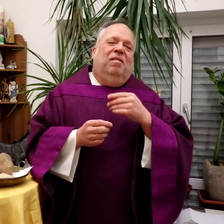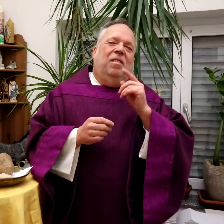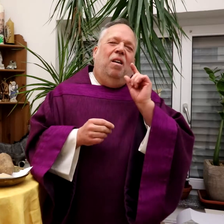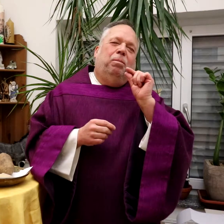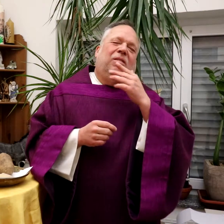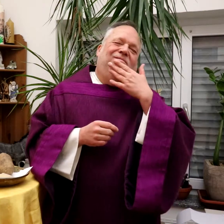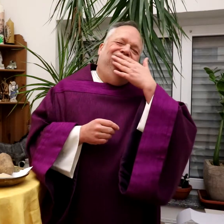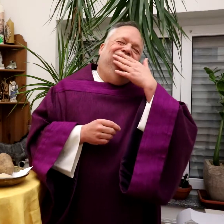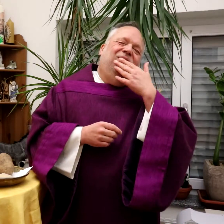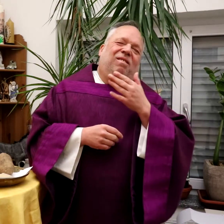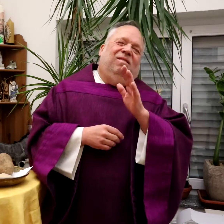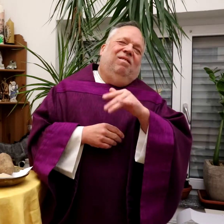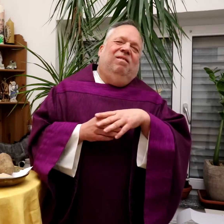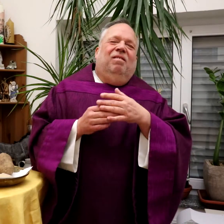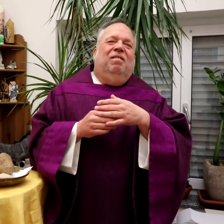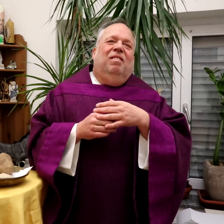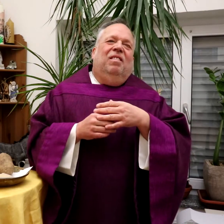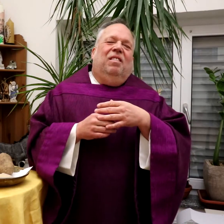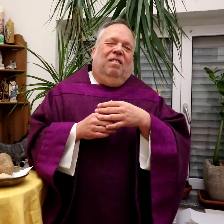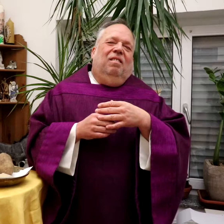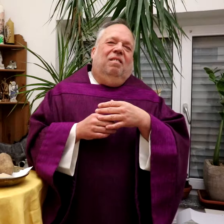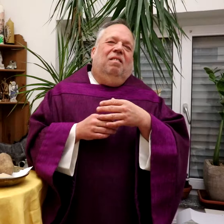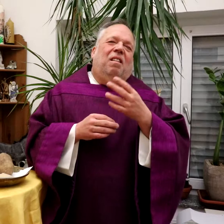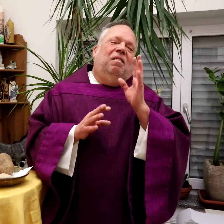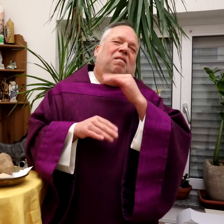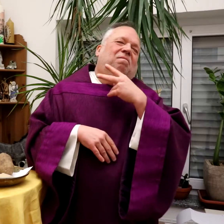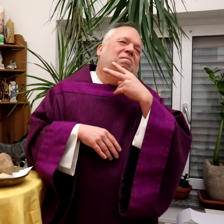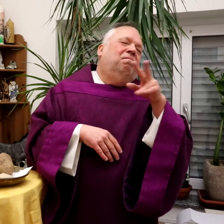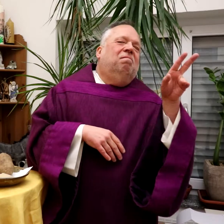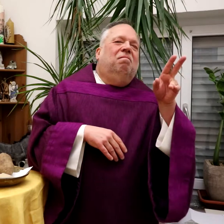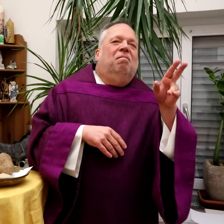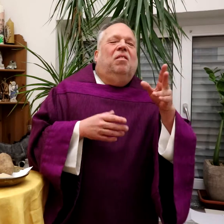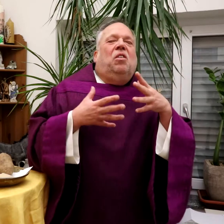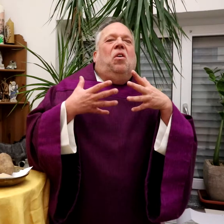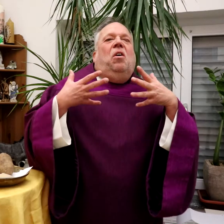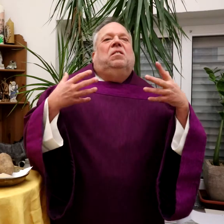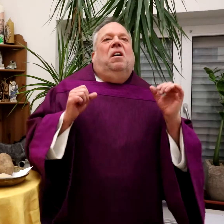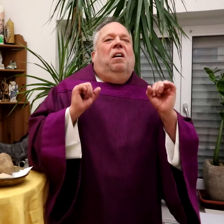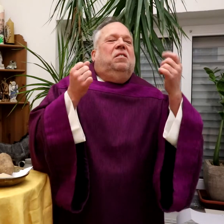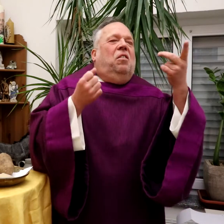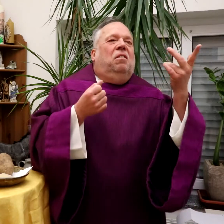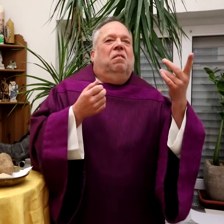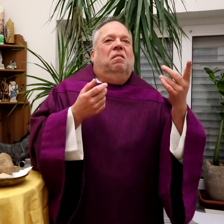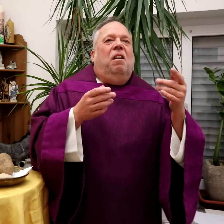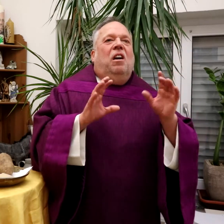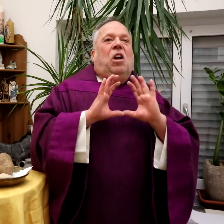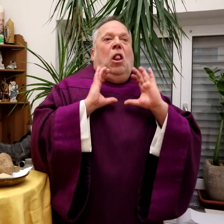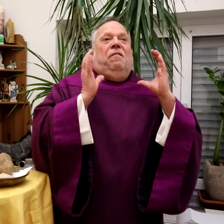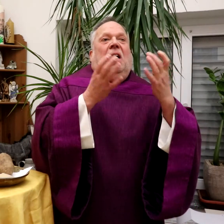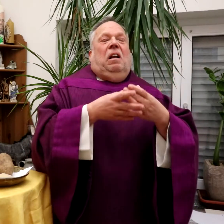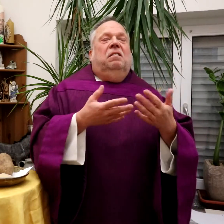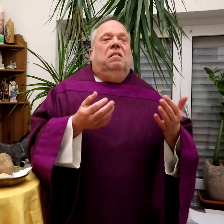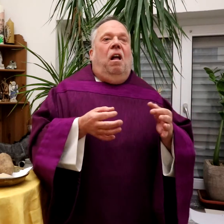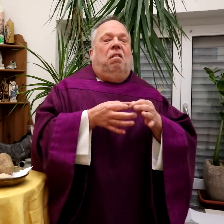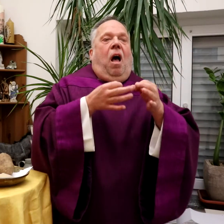schon ein wenig primitiv. Manchmal spottet man sogar darüber. Wir schauen auf die großen Aktionen. Eine